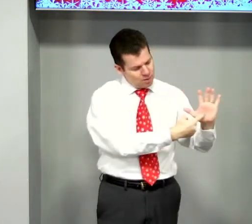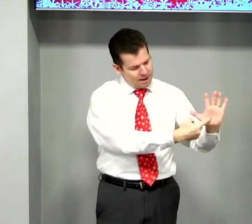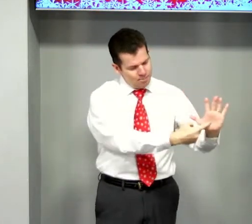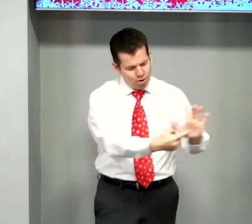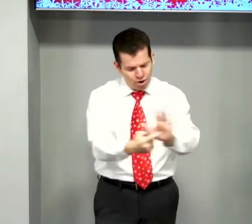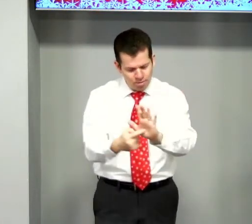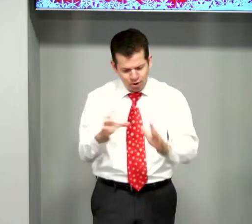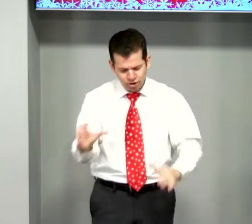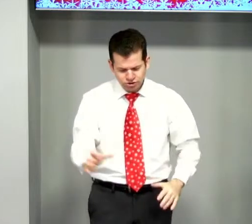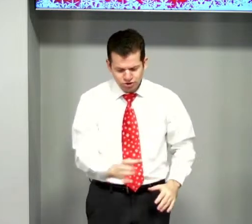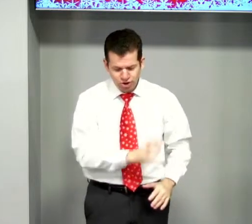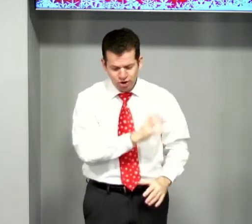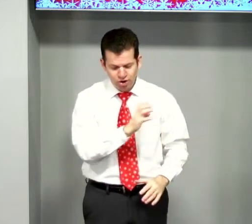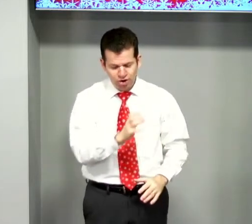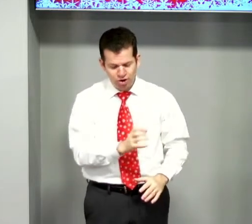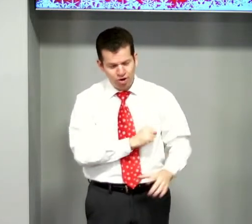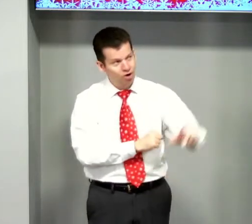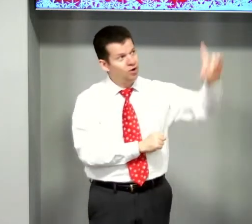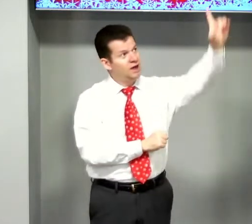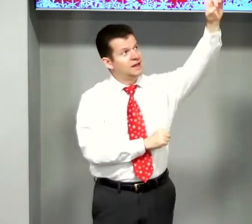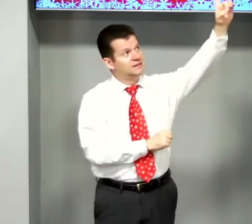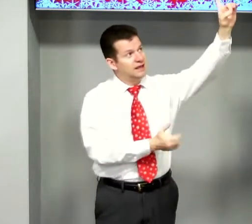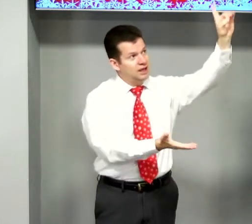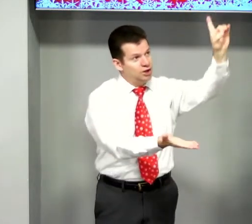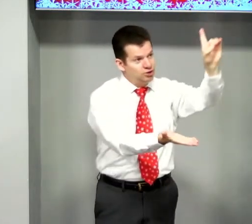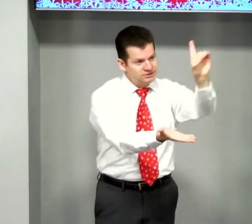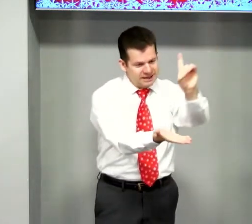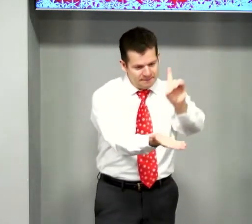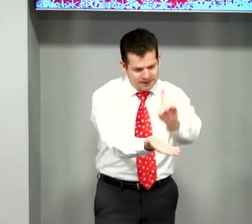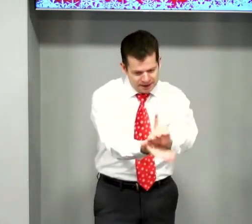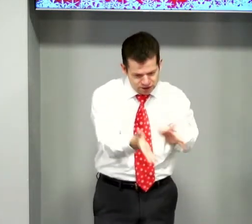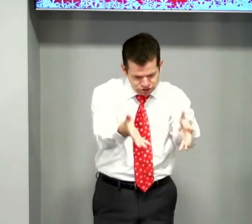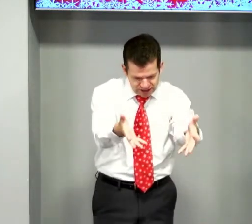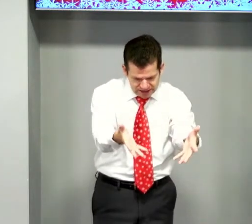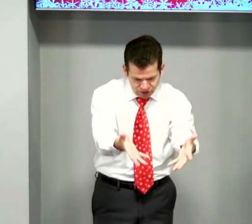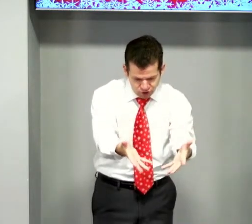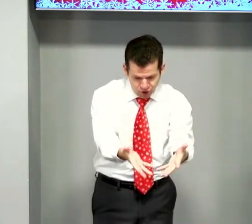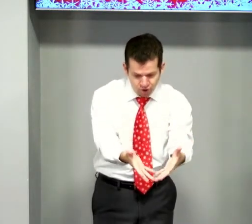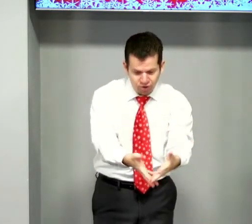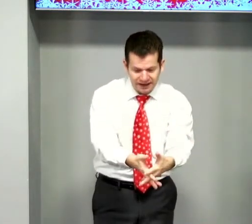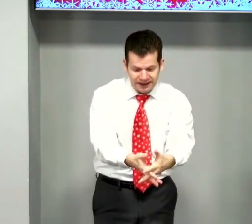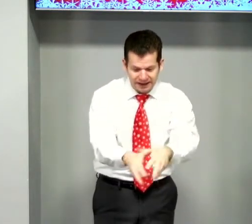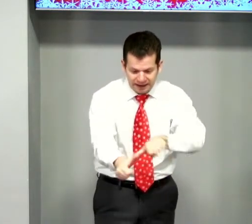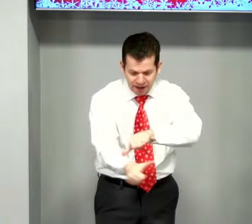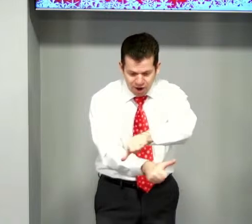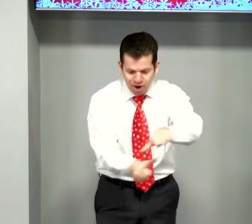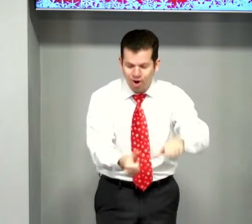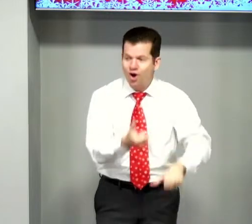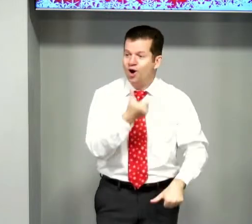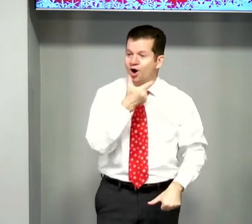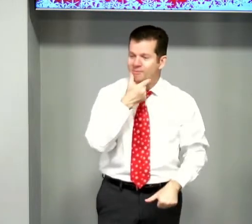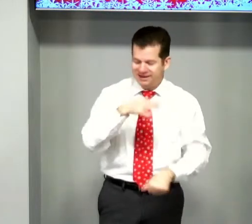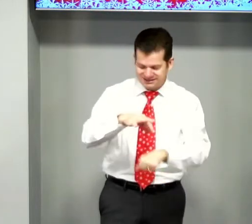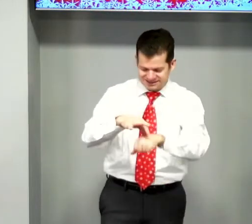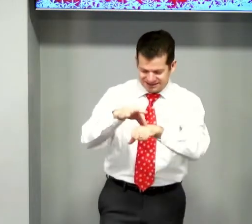amor mostrou, Deus na manjedoura, Homem se